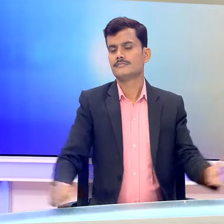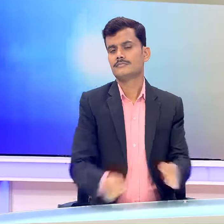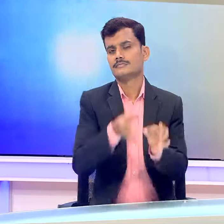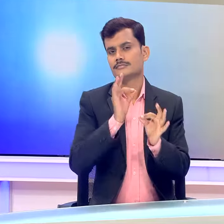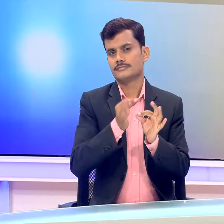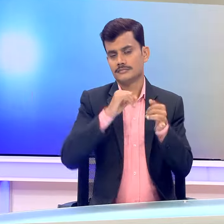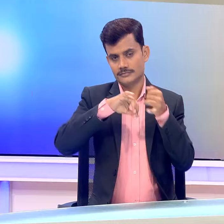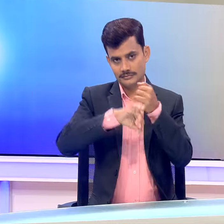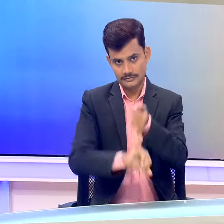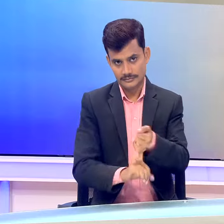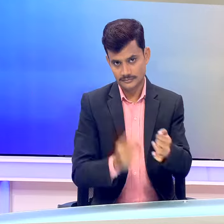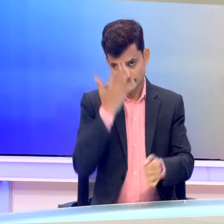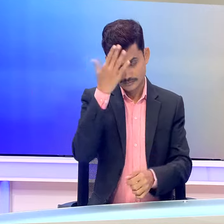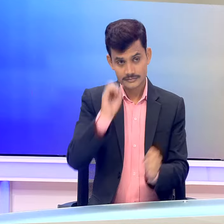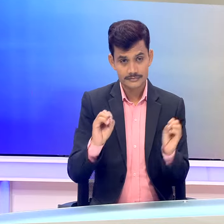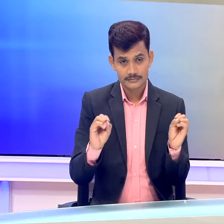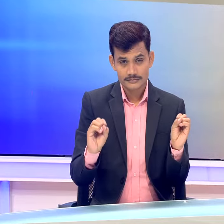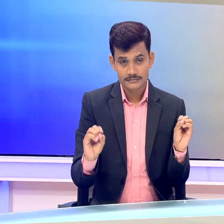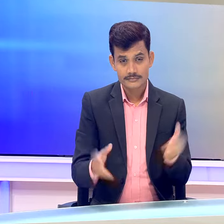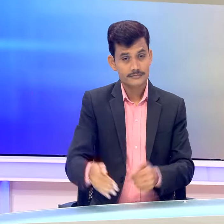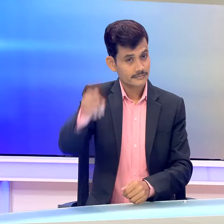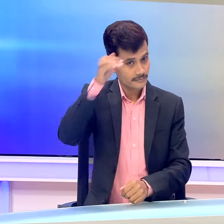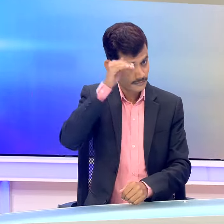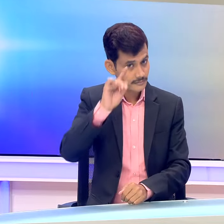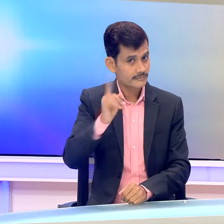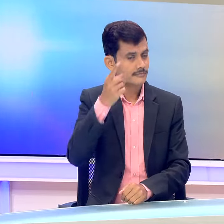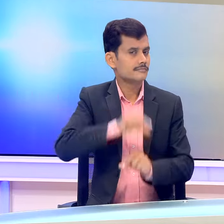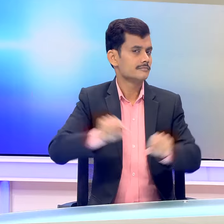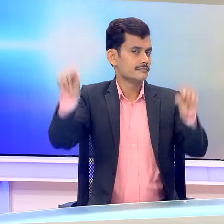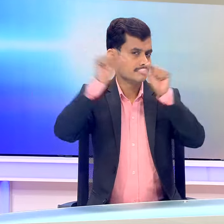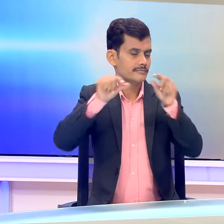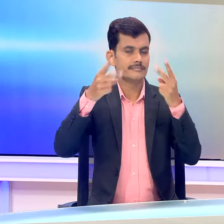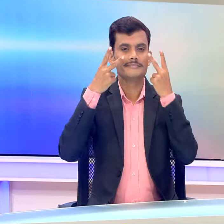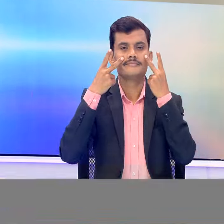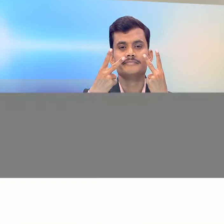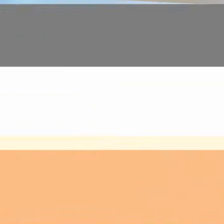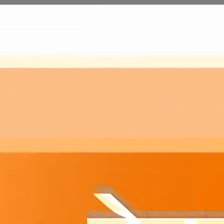सहयोगी शरद मुद्कल आईए बुलेटिन के शुरुआत करते हैं हेड्लाइंस के साथ